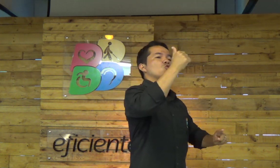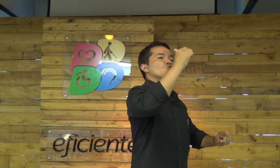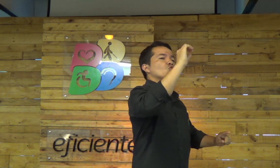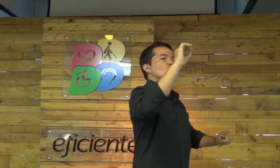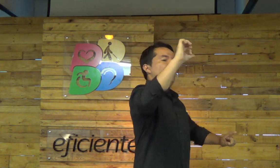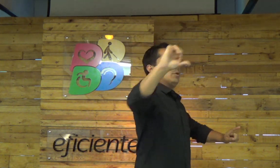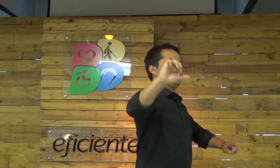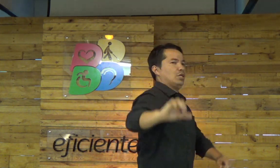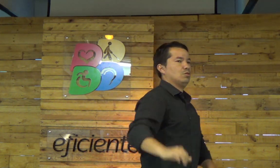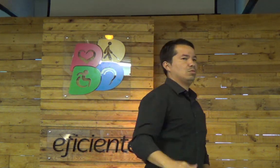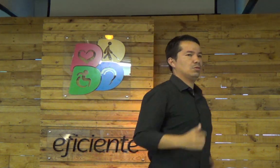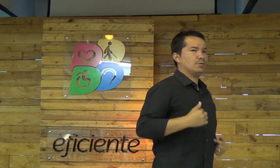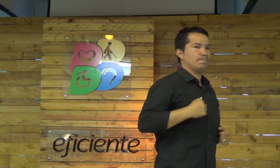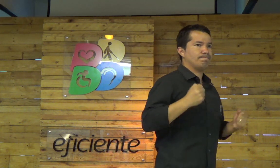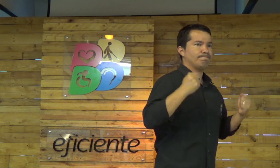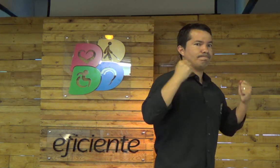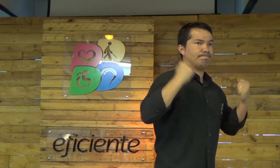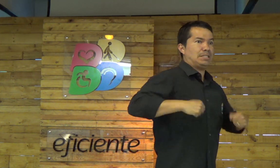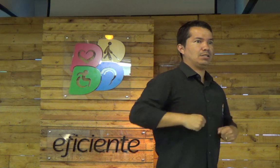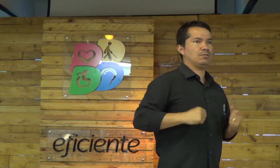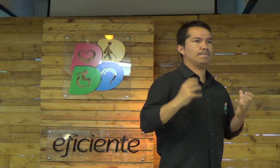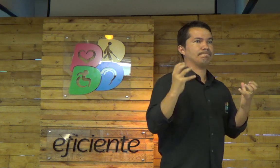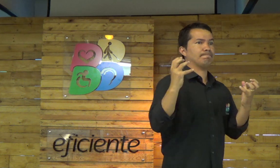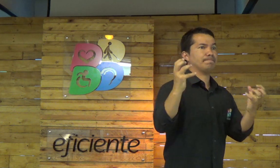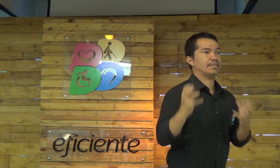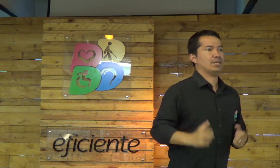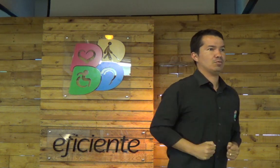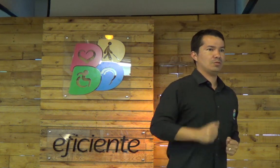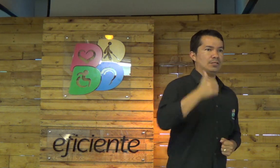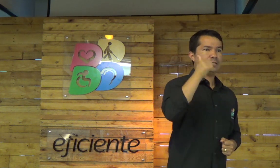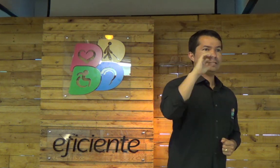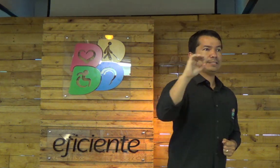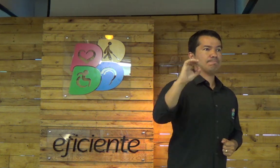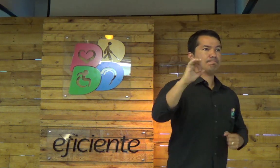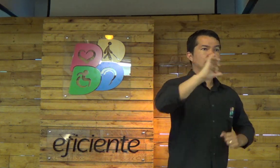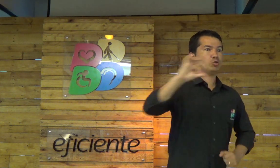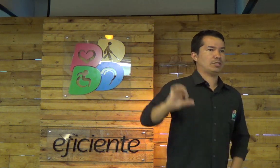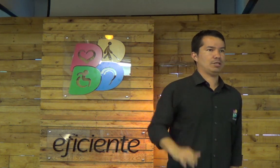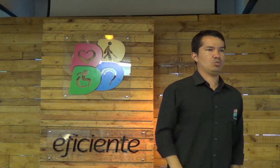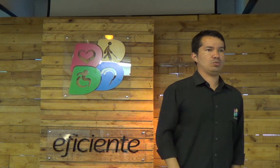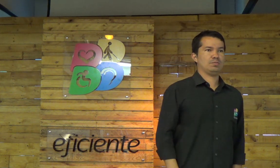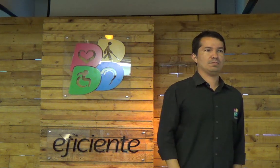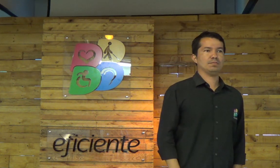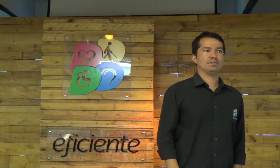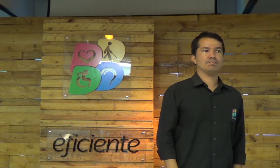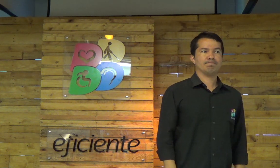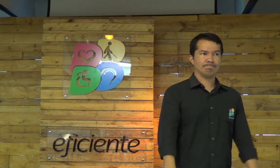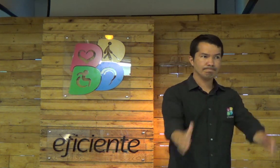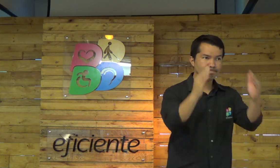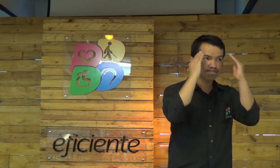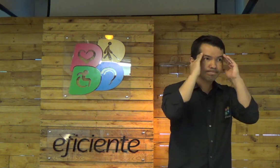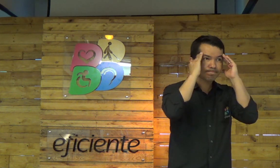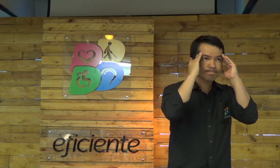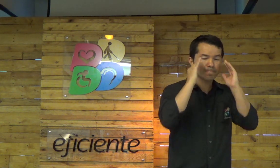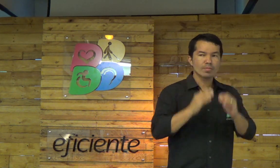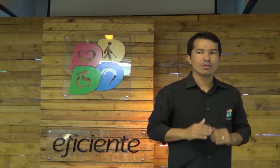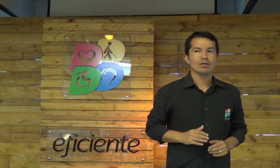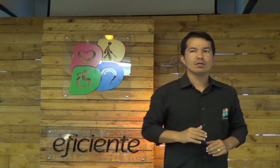coisas e me focar em Jesus. Porque eu quero alcançar a perfeição.